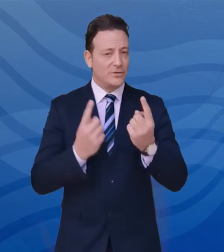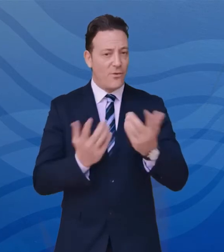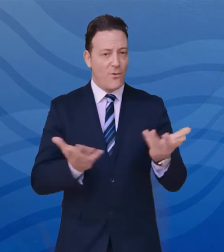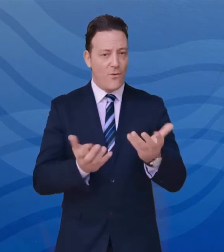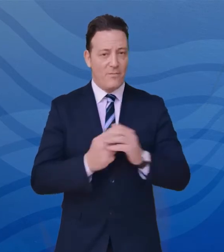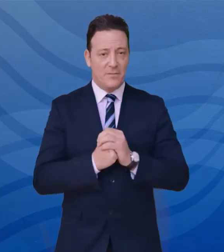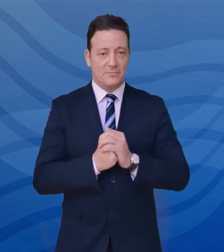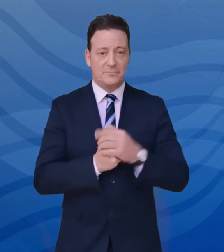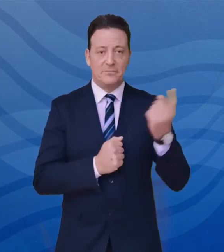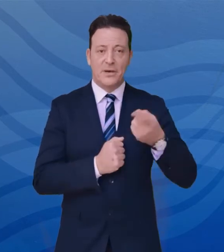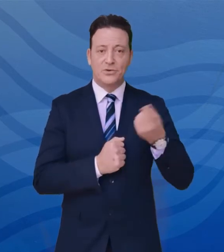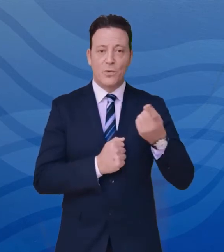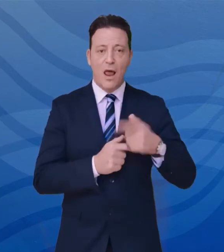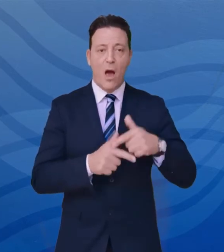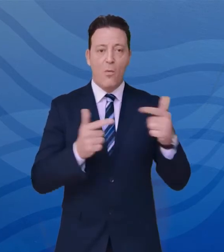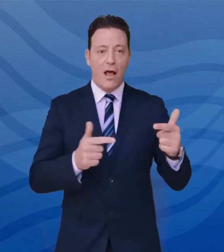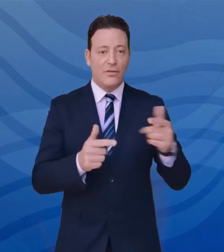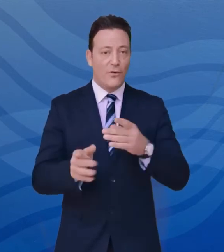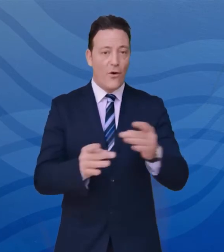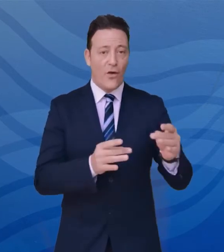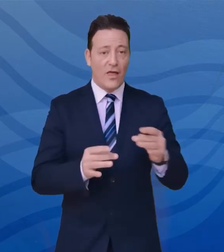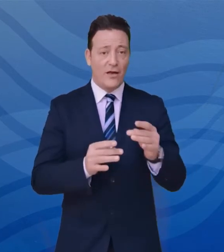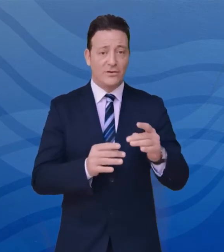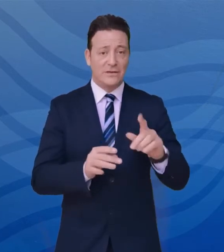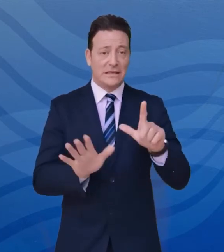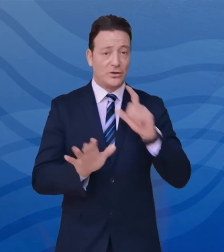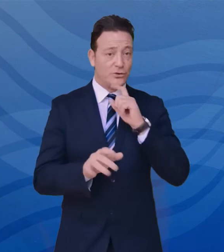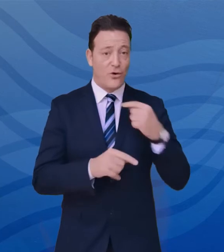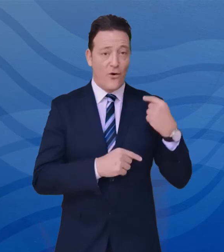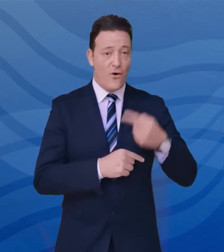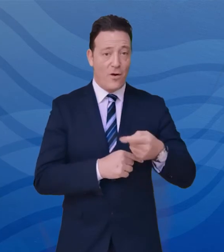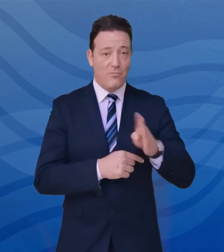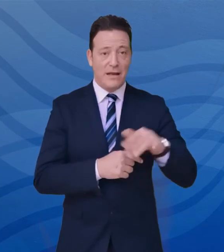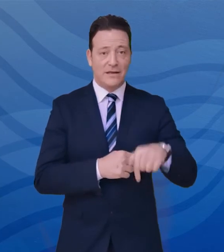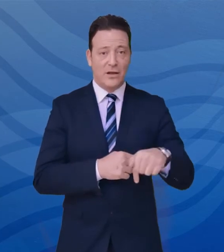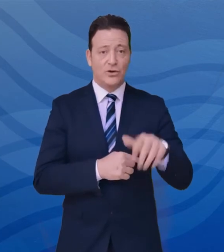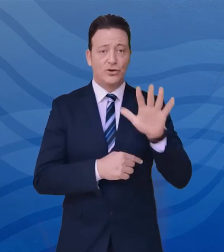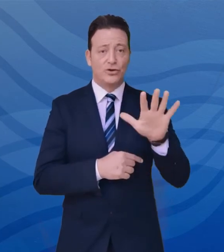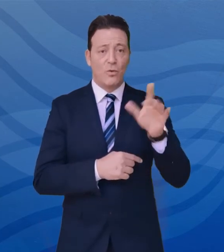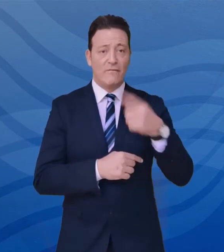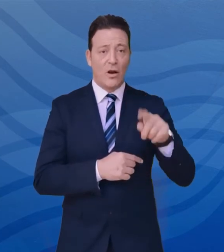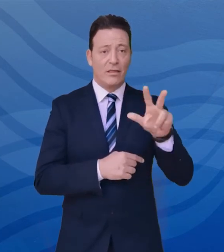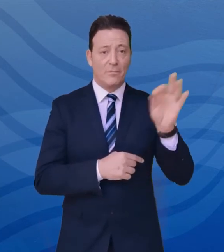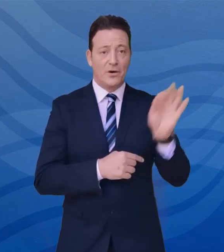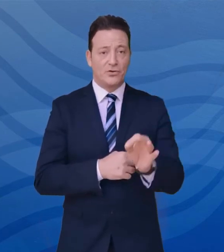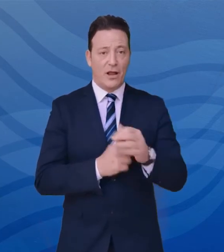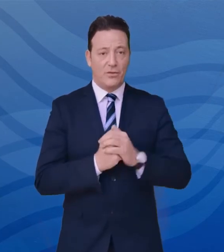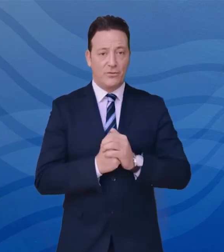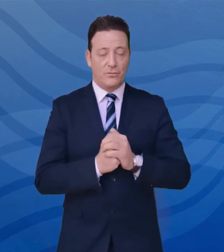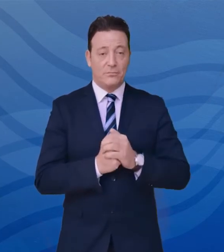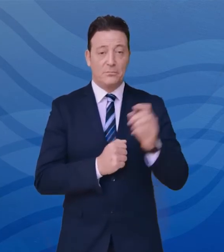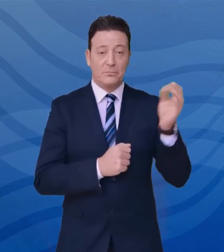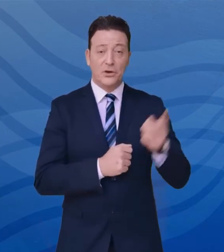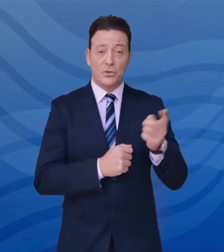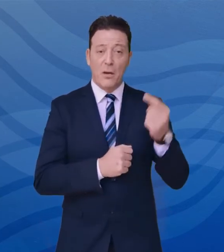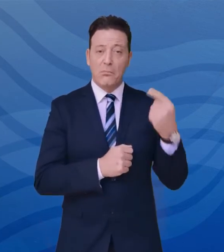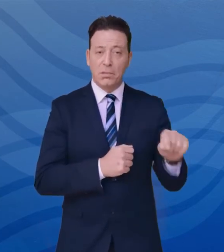La percentuale di incremento dei nuovi casi negli ultimi sette giorni nella Regione Basilicata è del 5,3%, percentuale di casi